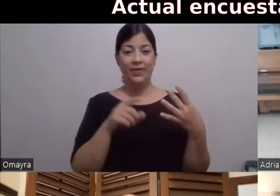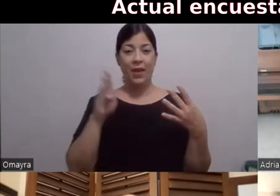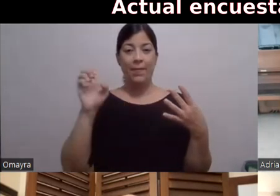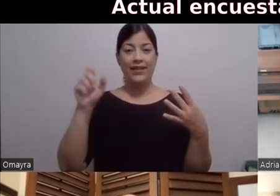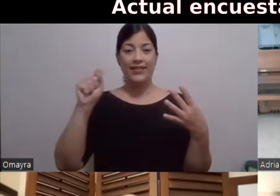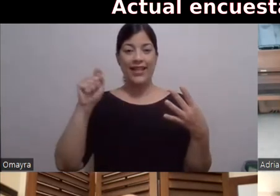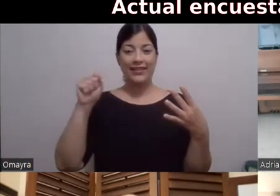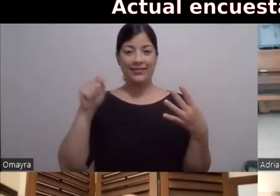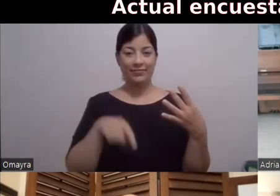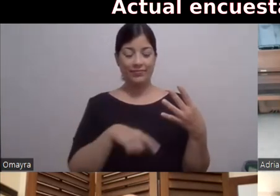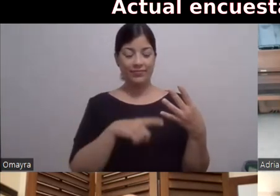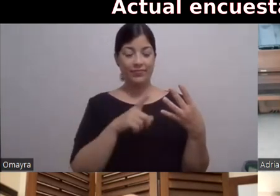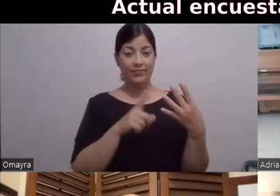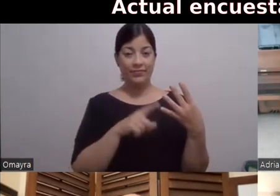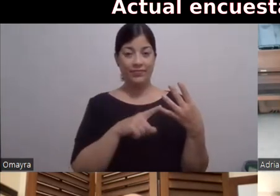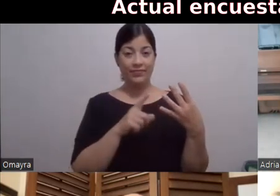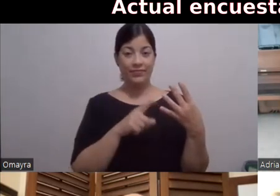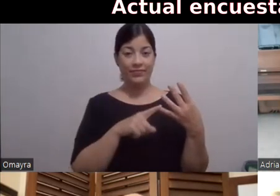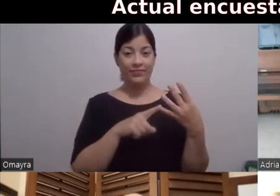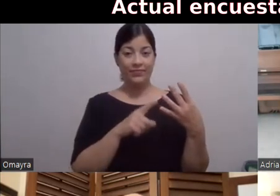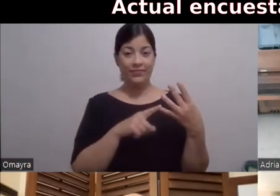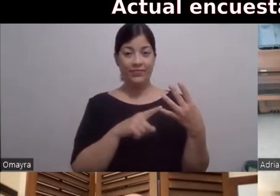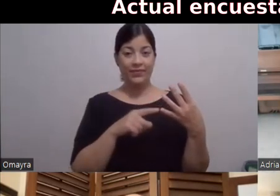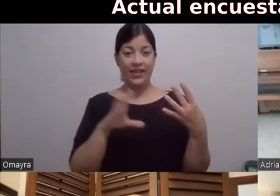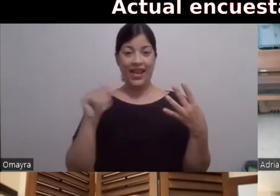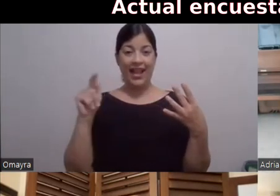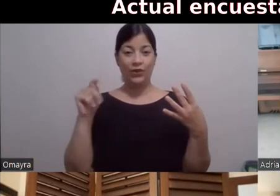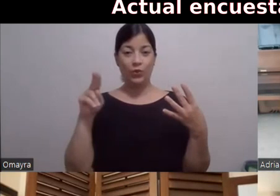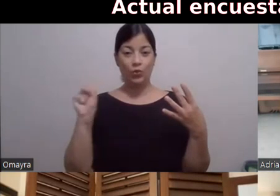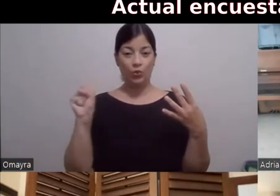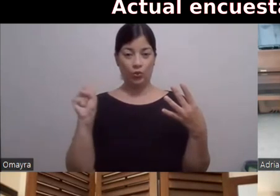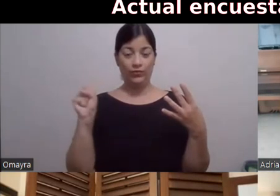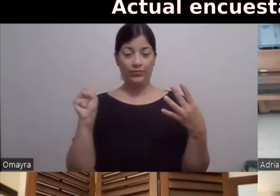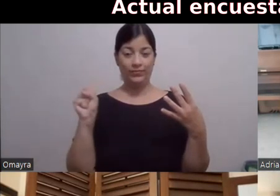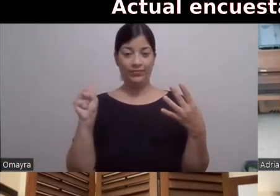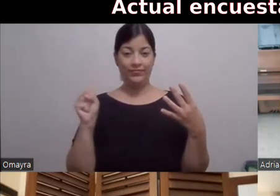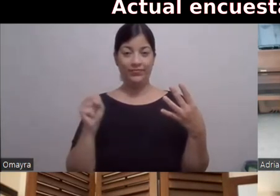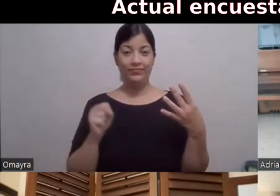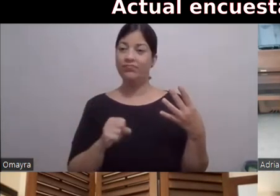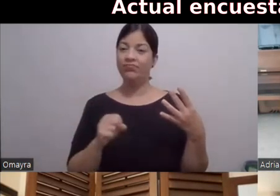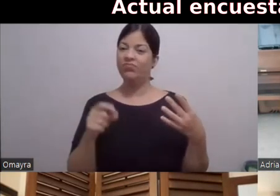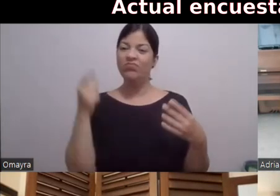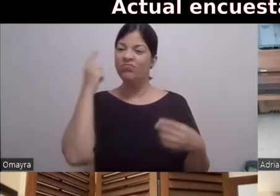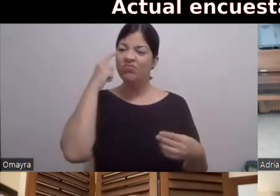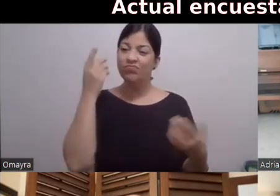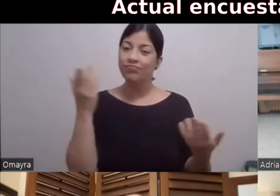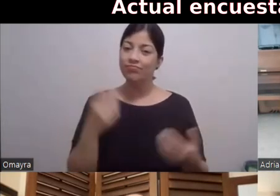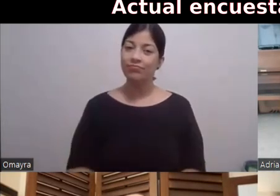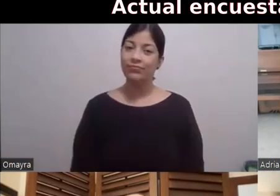Y la cuarta Catus Con C ¿Qué tú crees? ¿Yo? Sí